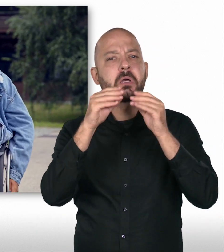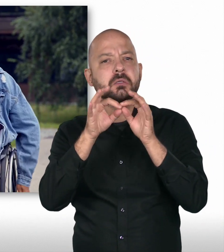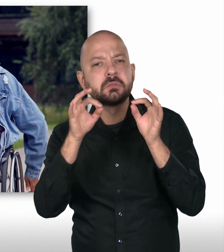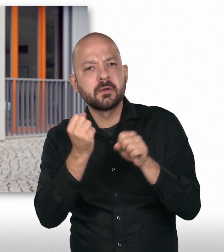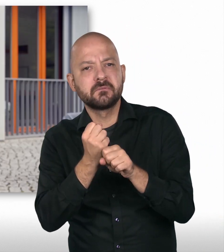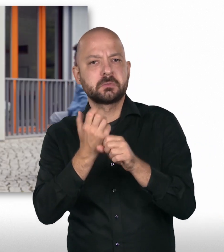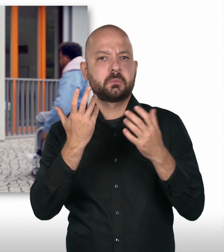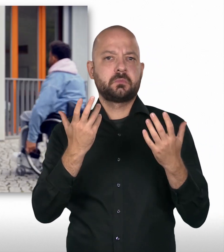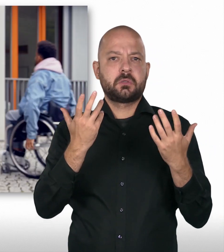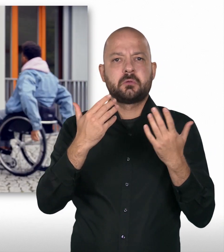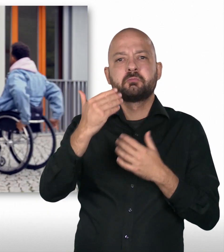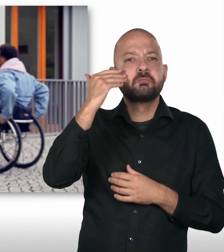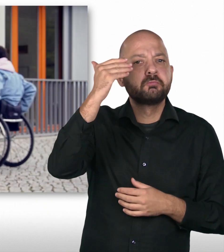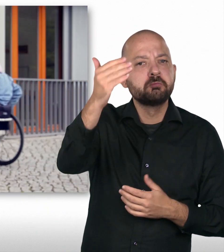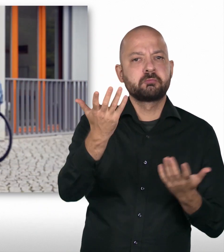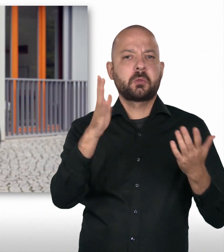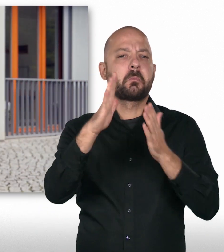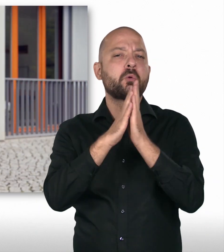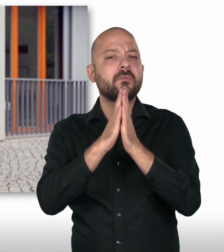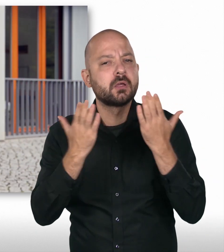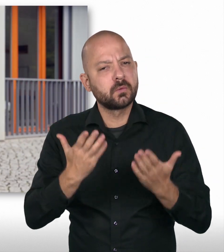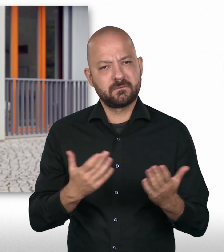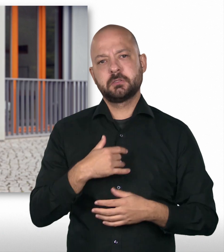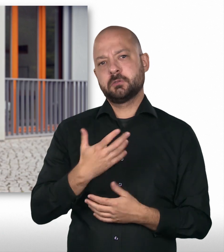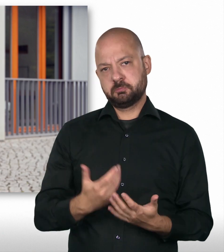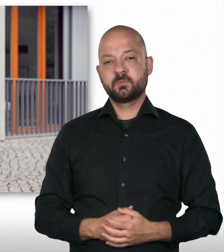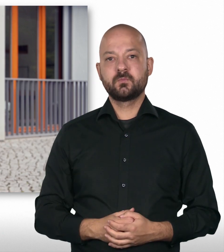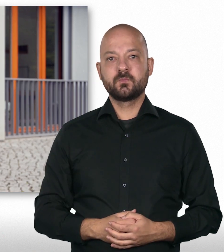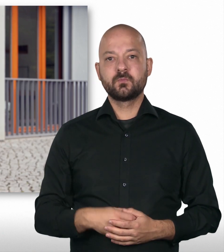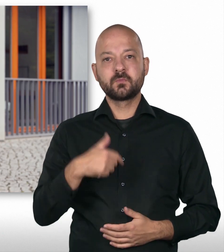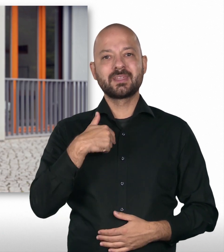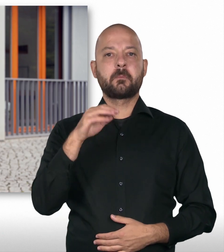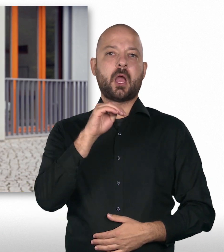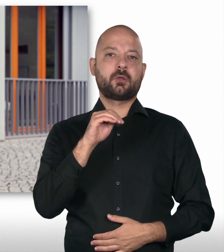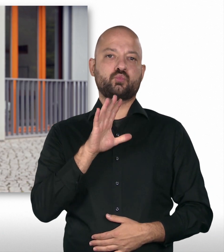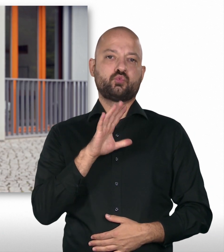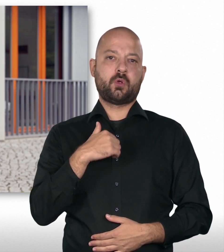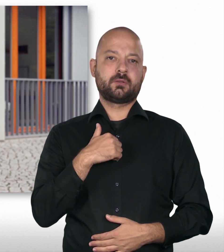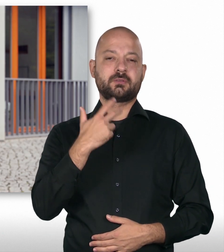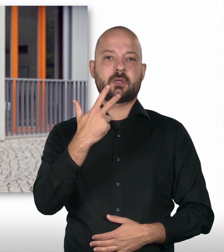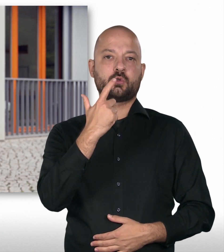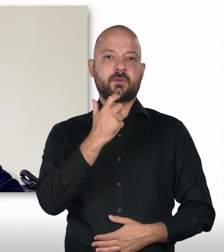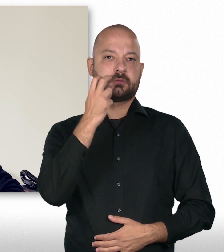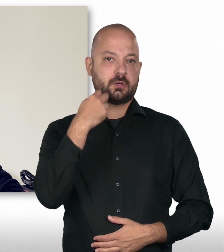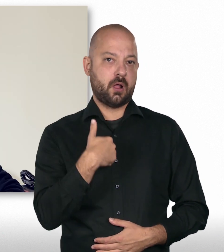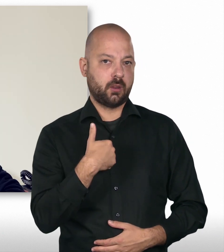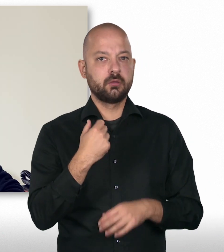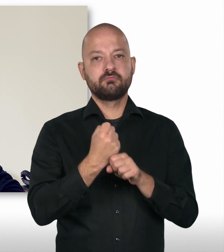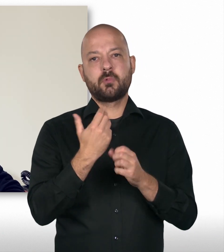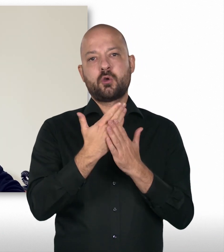ganzen Tag machen werden und was ihre Motivation dafür ist. Ich bin Marius Schulze, ich bin 23 Jahre alt, mache die Ausbildung zum